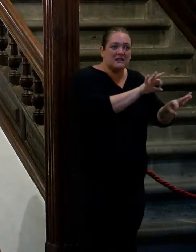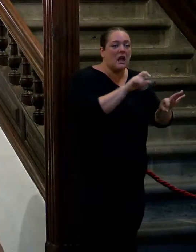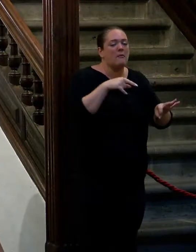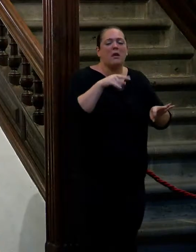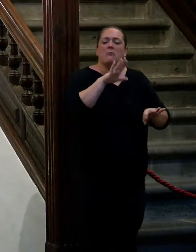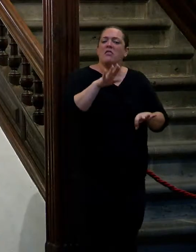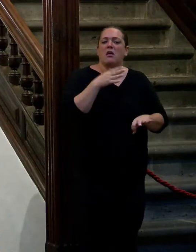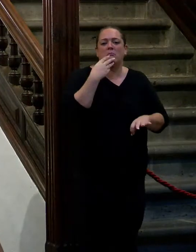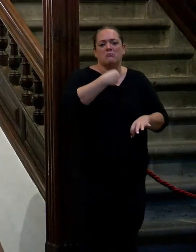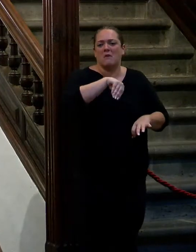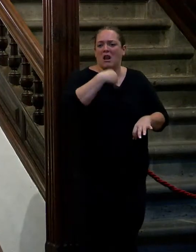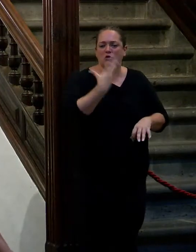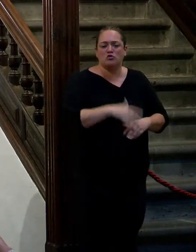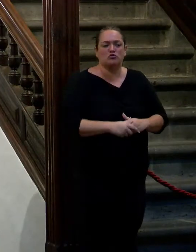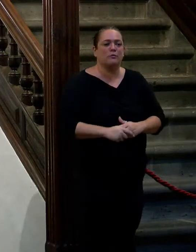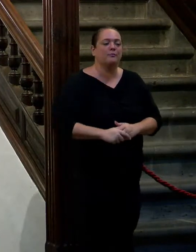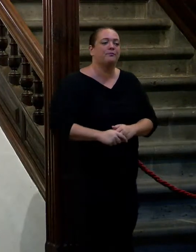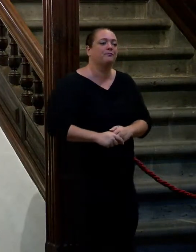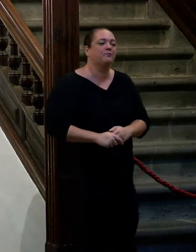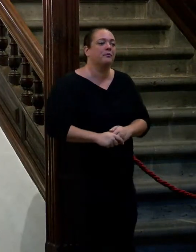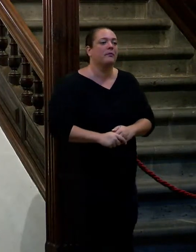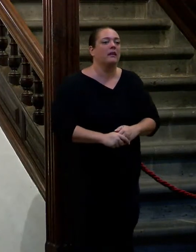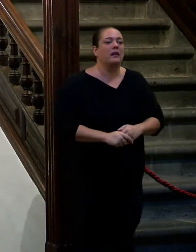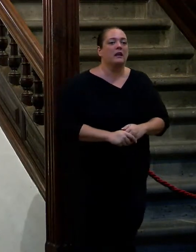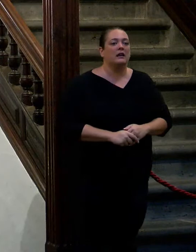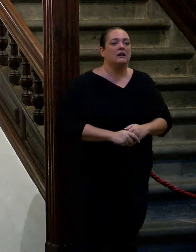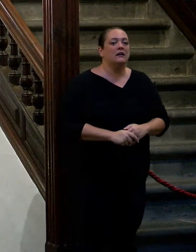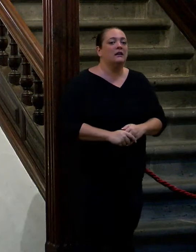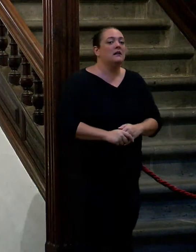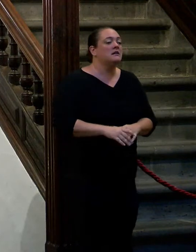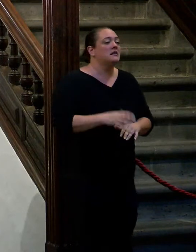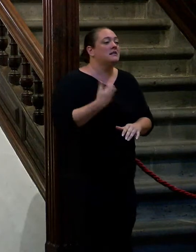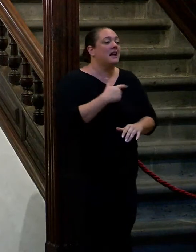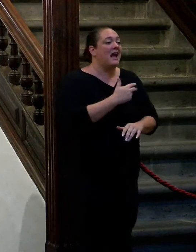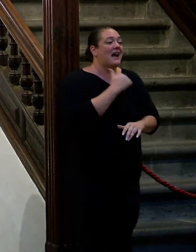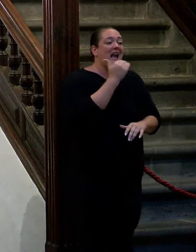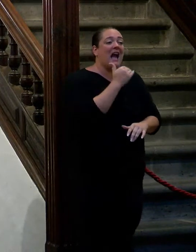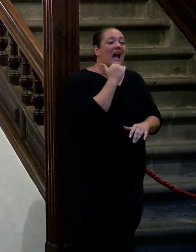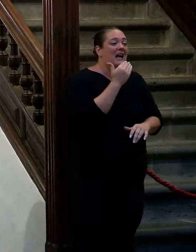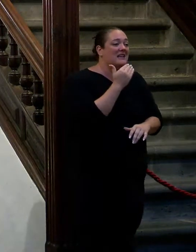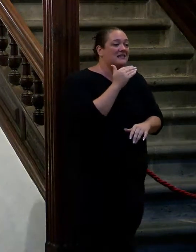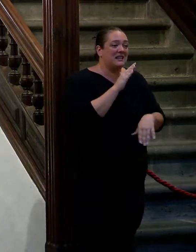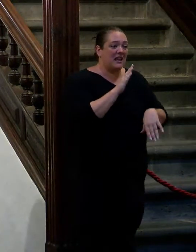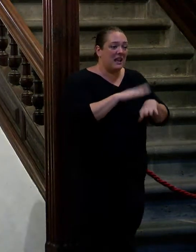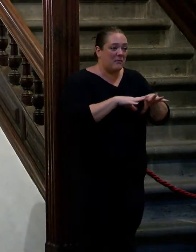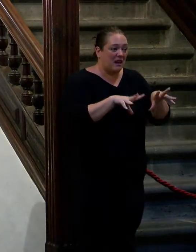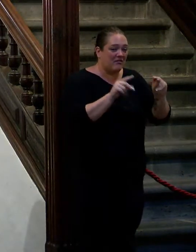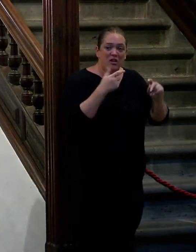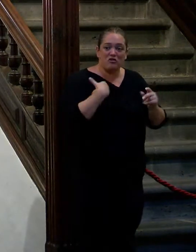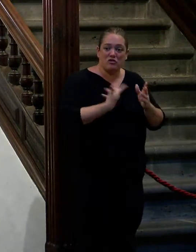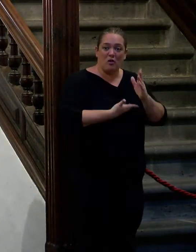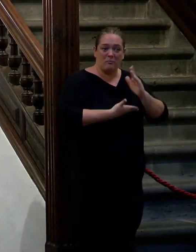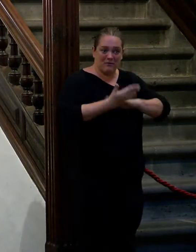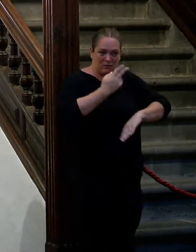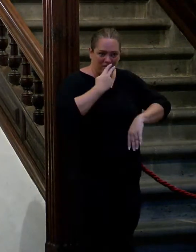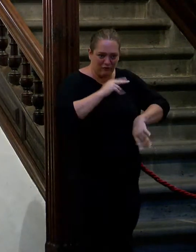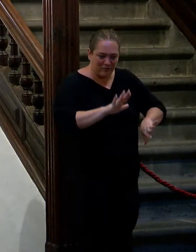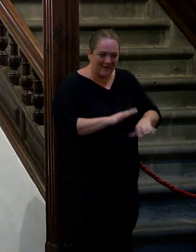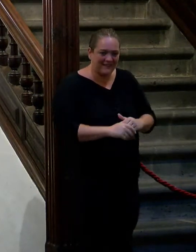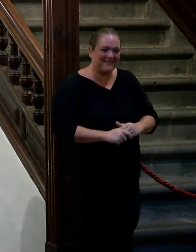maravilloso y bueno vamos casi casi para irnos despidiendo por bebé y por fumar no por otra cosa